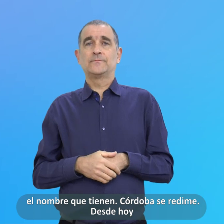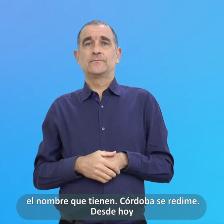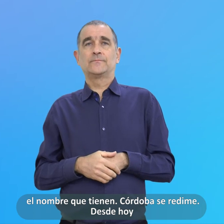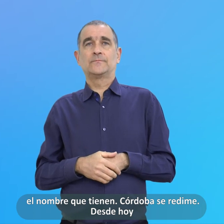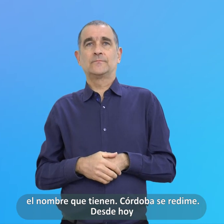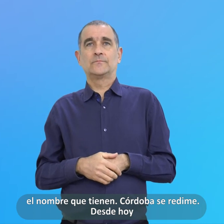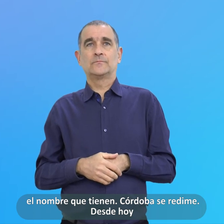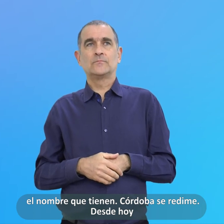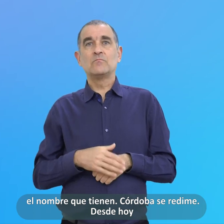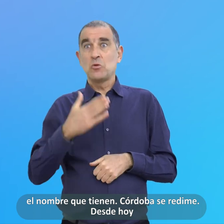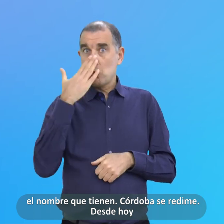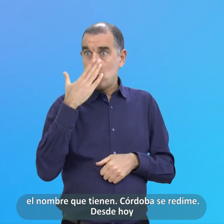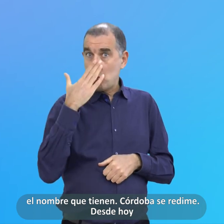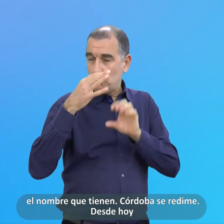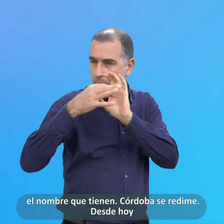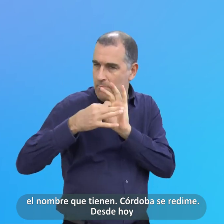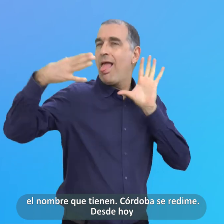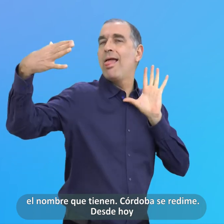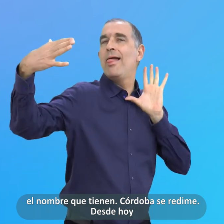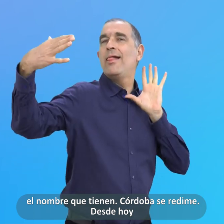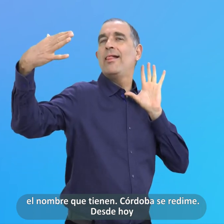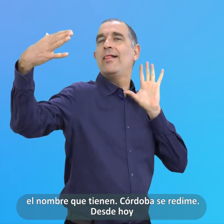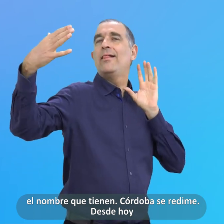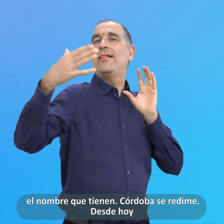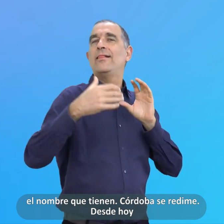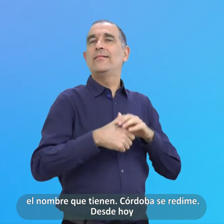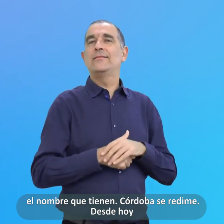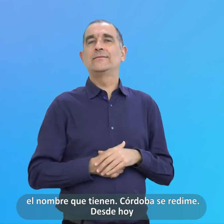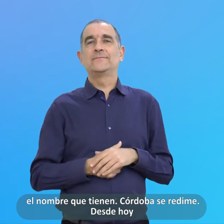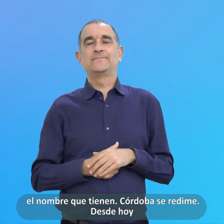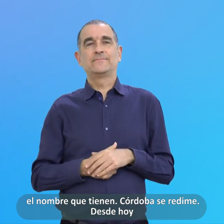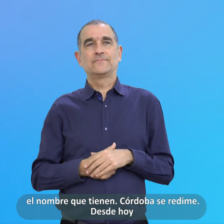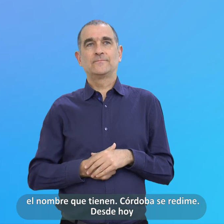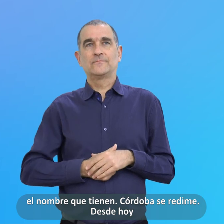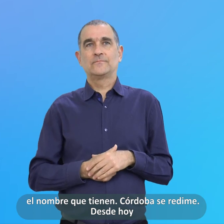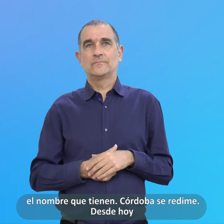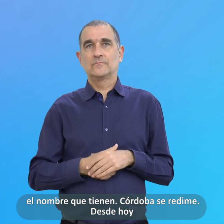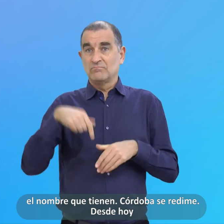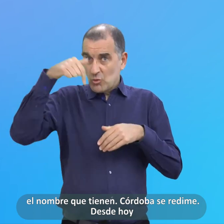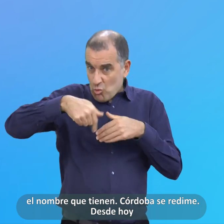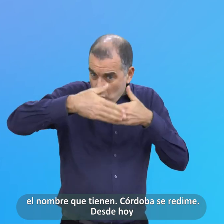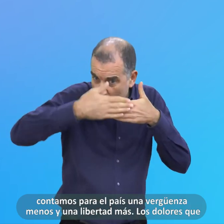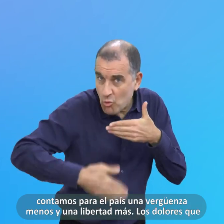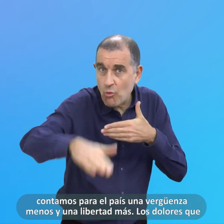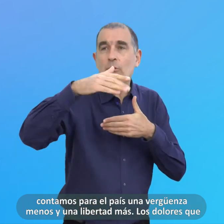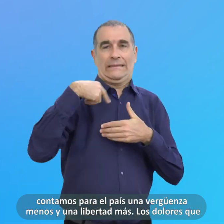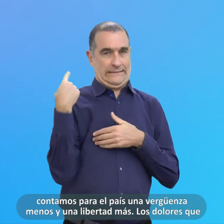Córdoba se redime, desde hoy contamos para el